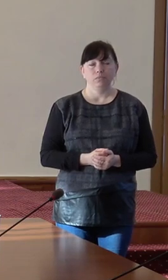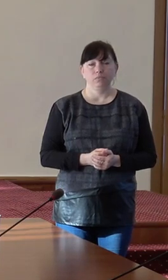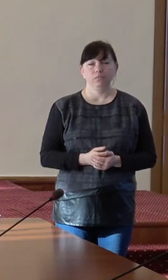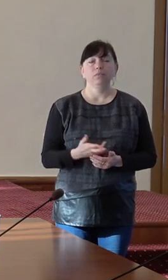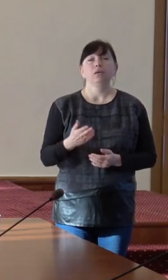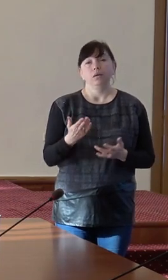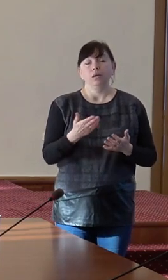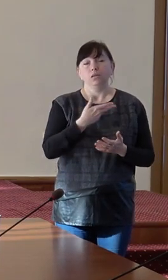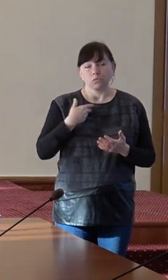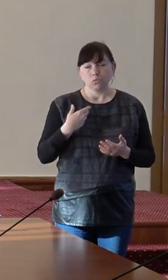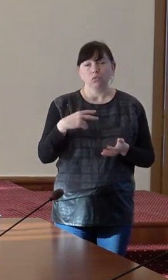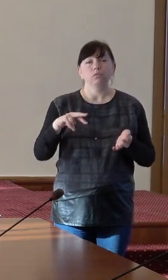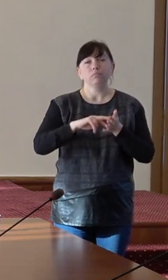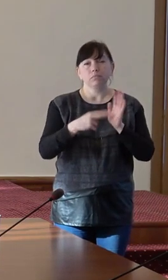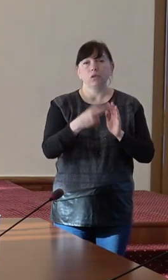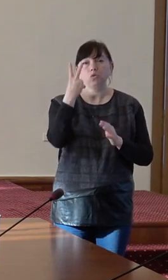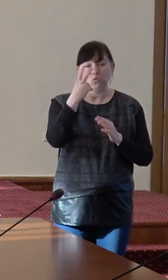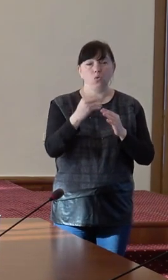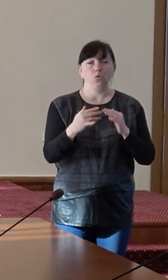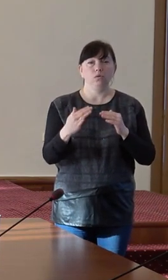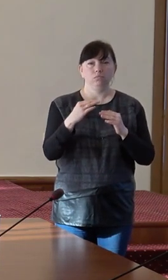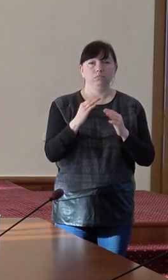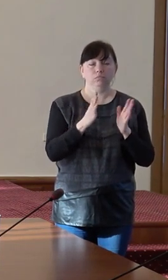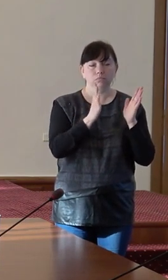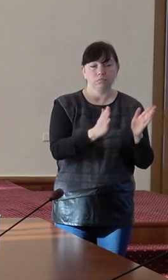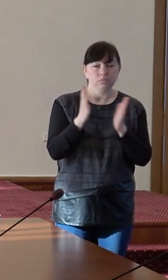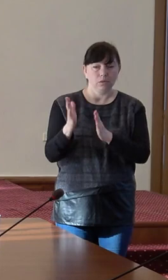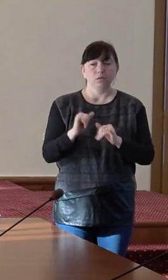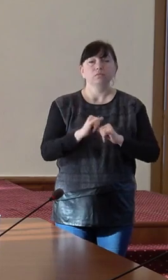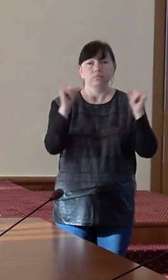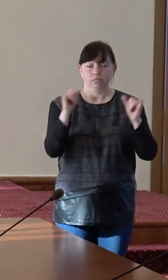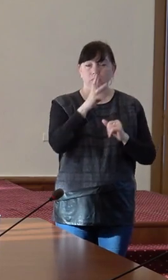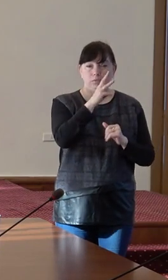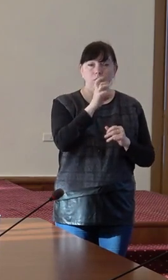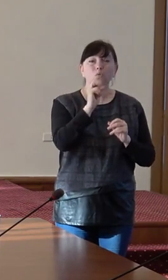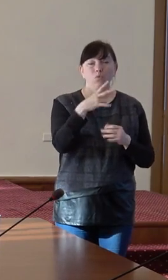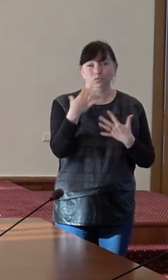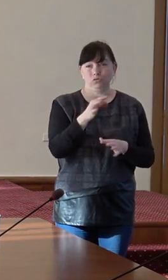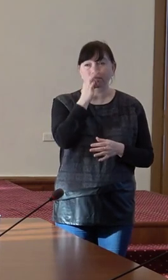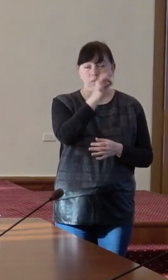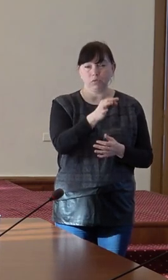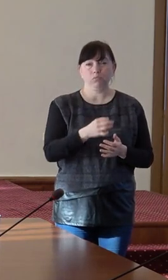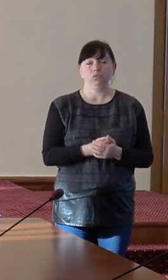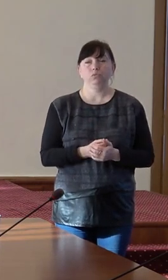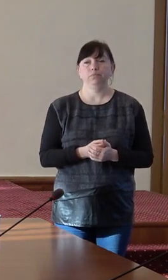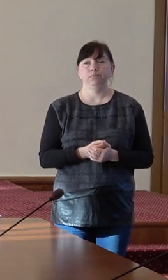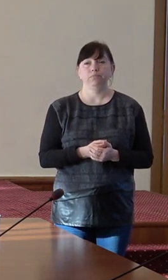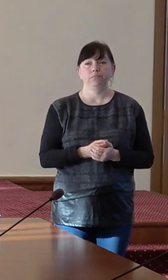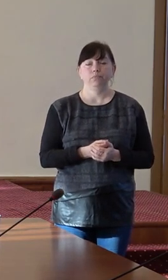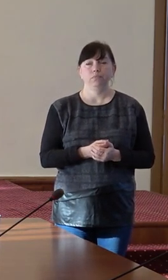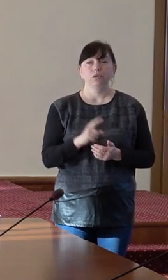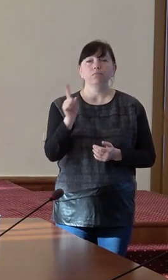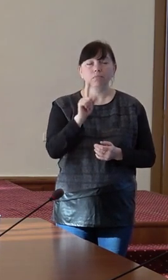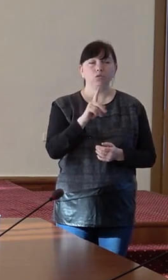noi prevedem două etape în primul rând o să creștem clasele de salarizare așa cum a spus un domnul deputat pentru